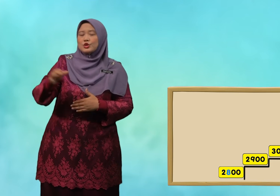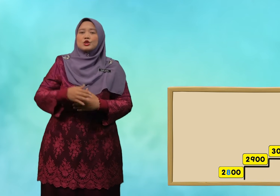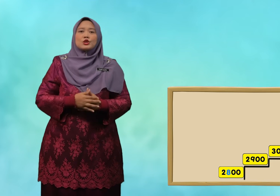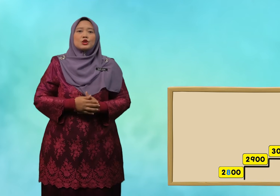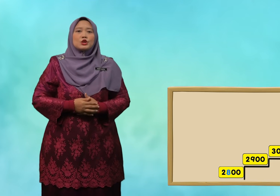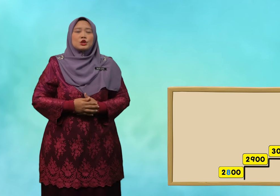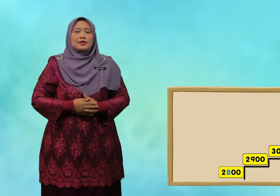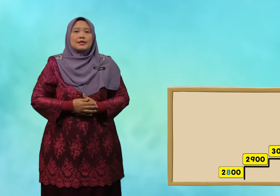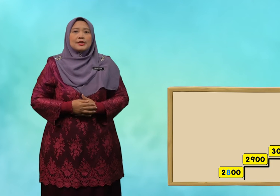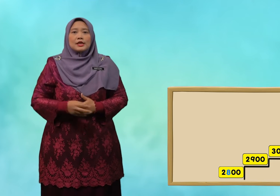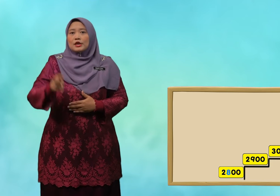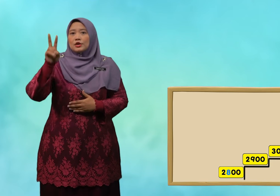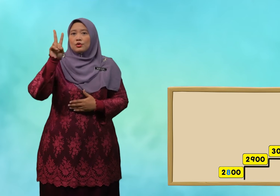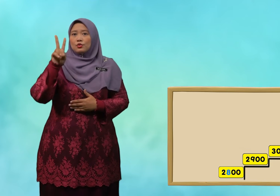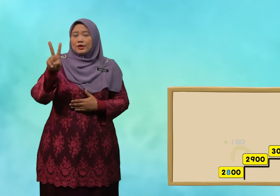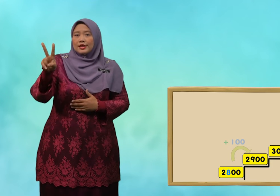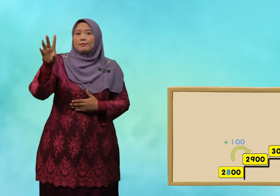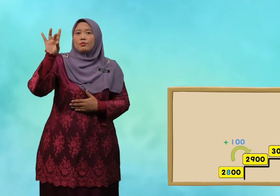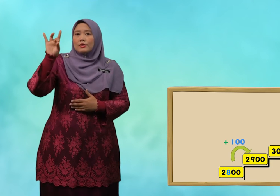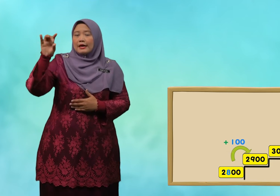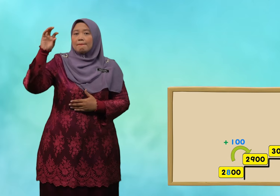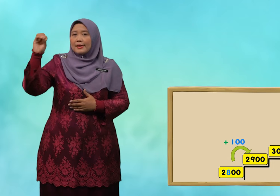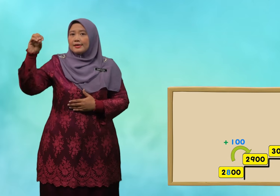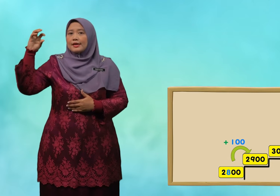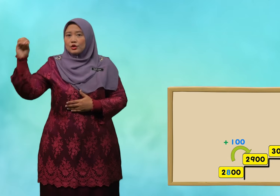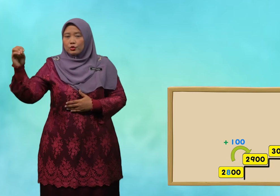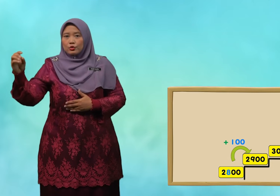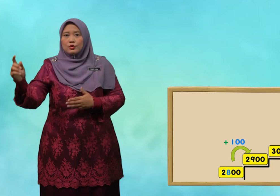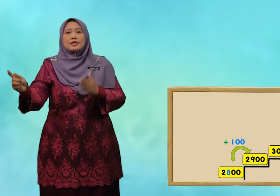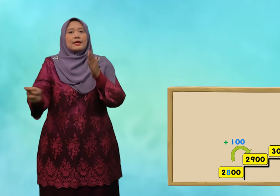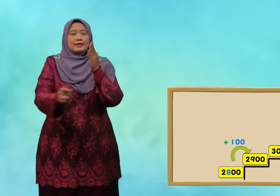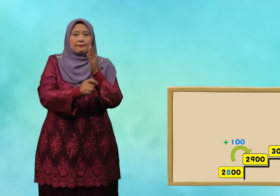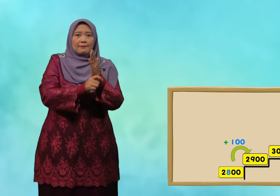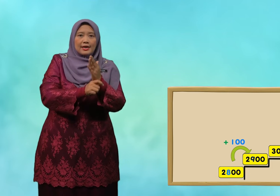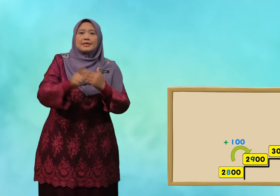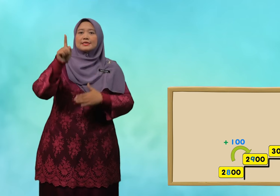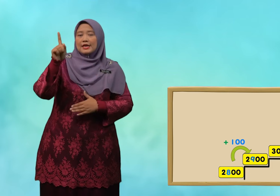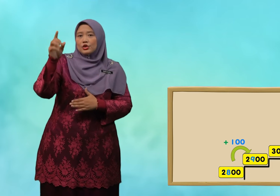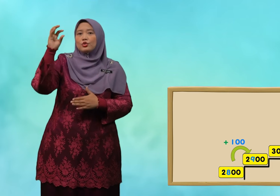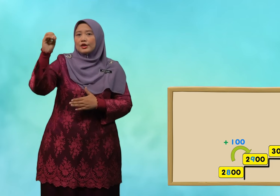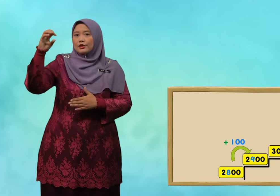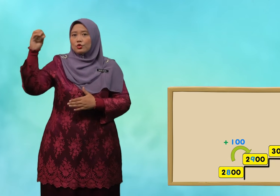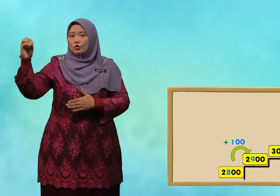2,800 2 tambah 1,100